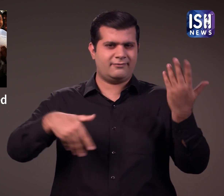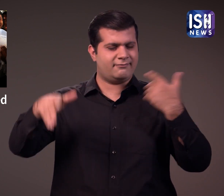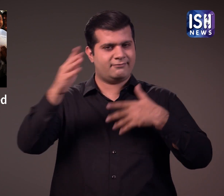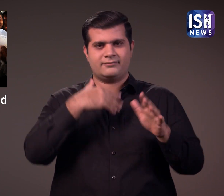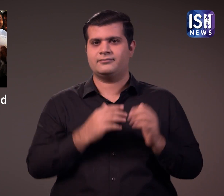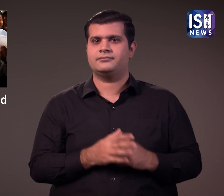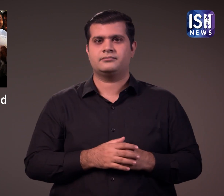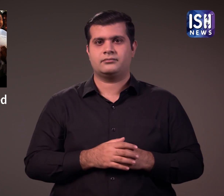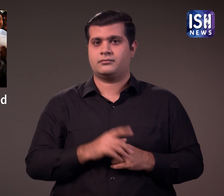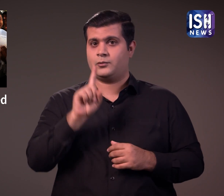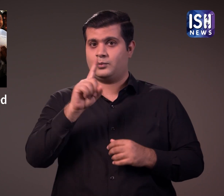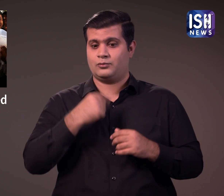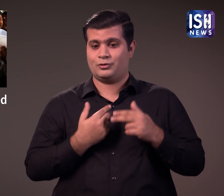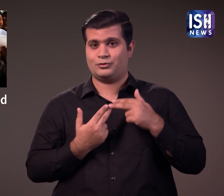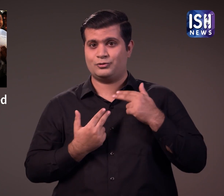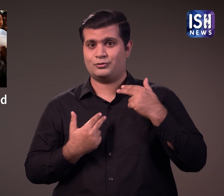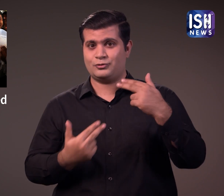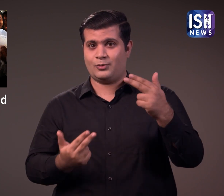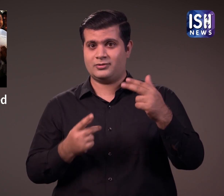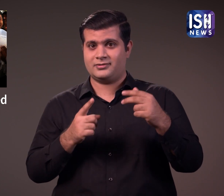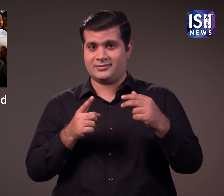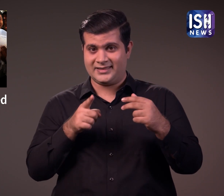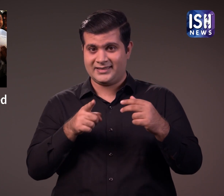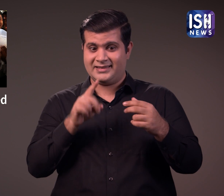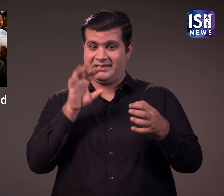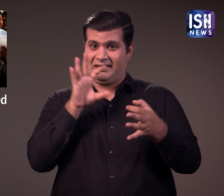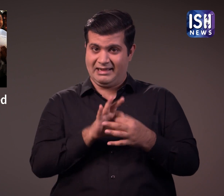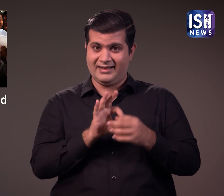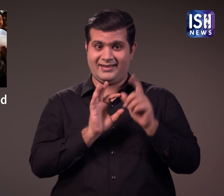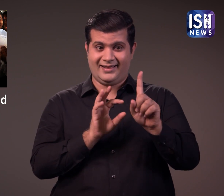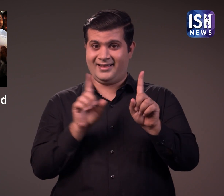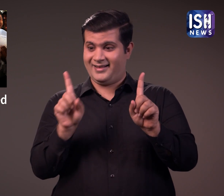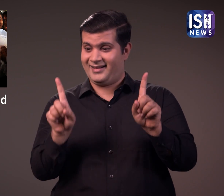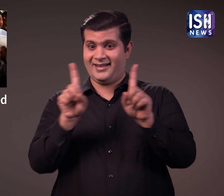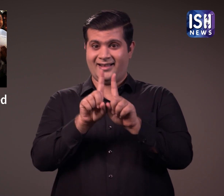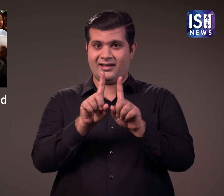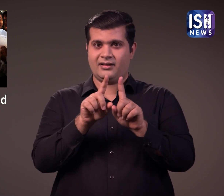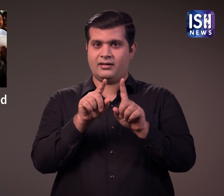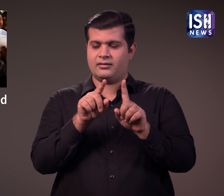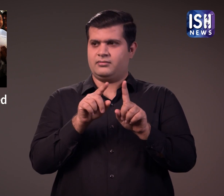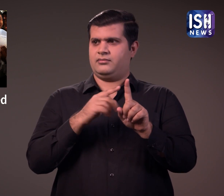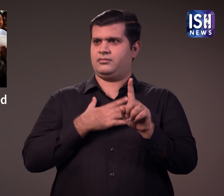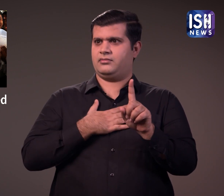ऐसी ही एक कपल की कहानी आपको हैरान कर देगी